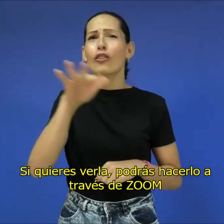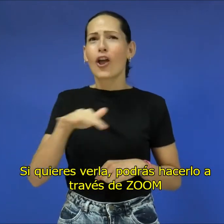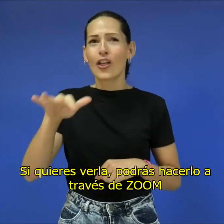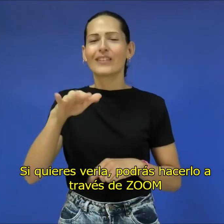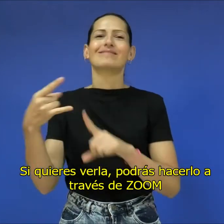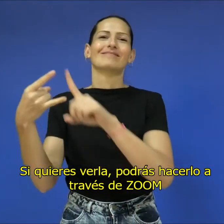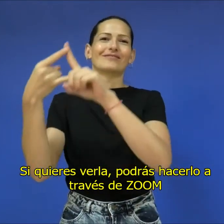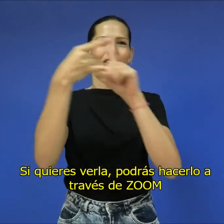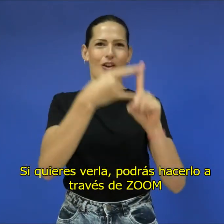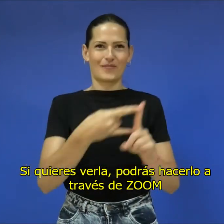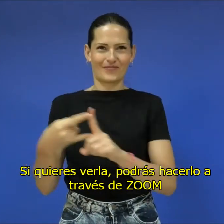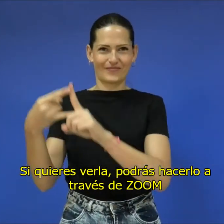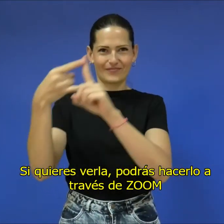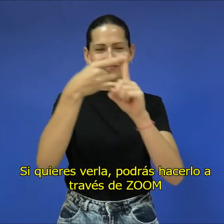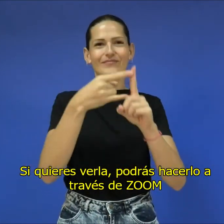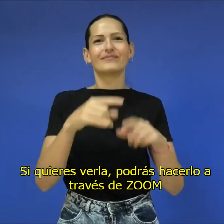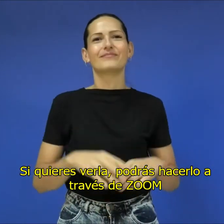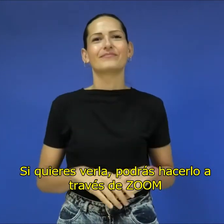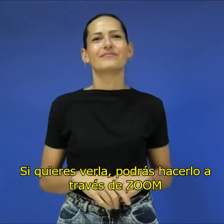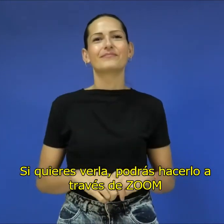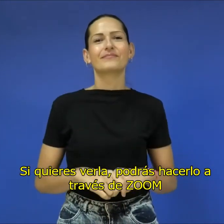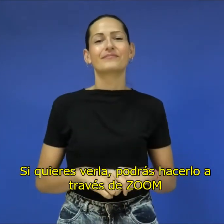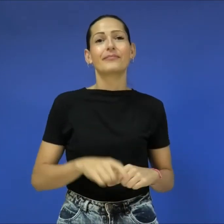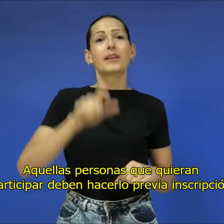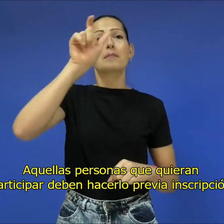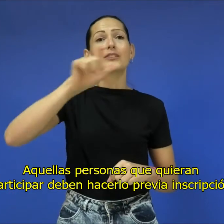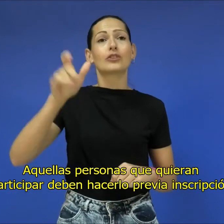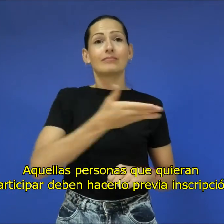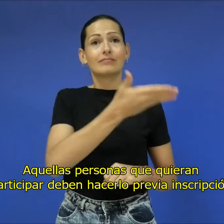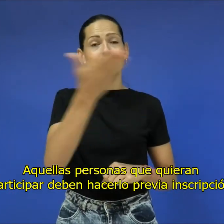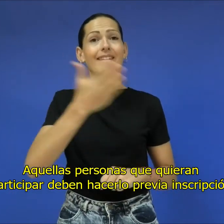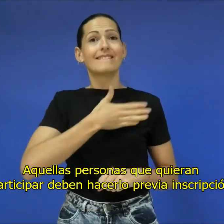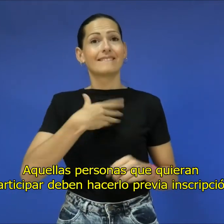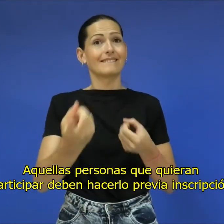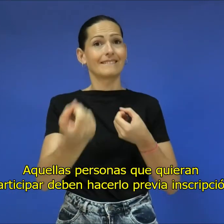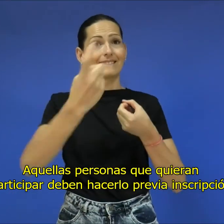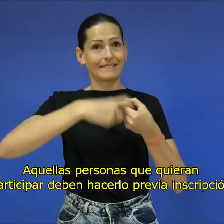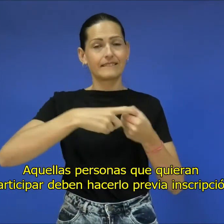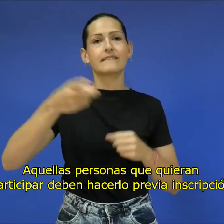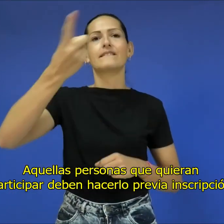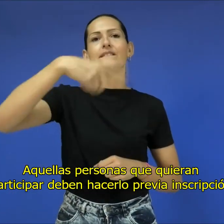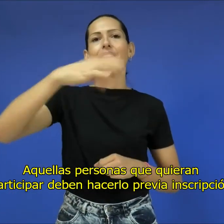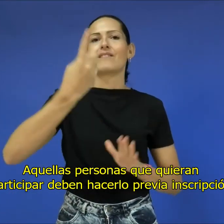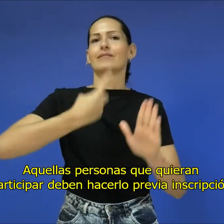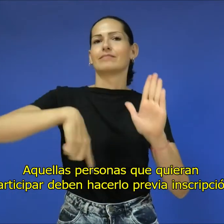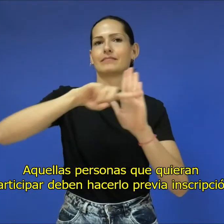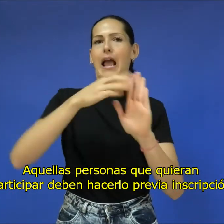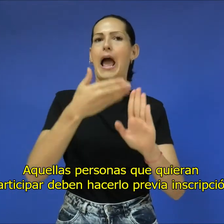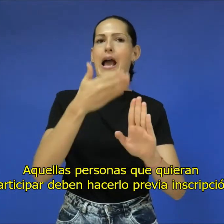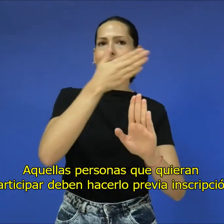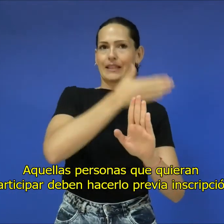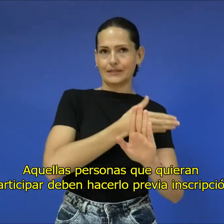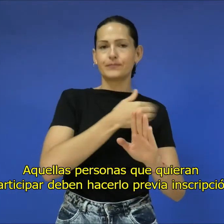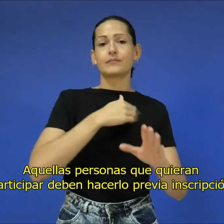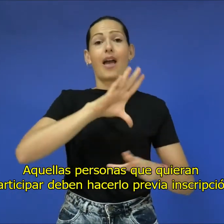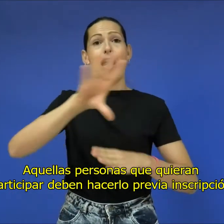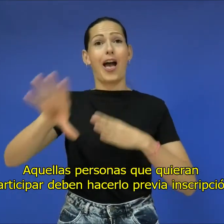podrás hacerlo a través de Zoom. Aquellas personas que quieran participar deben hacerlo previa inscripción